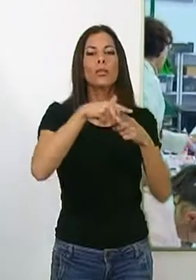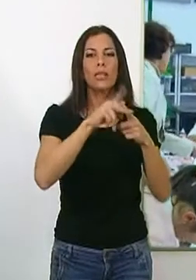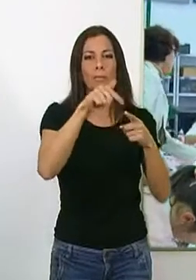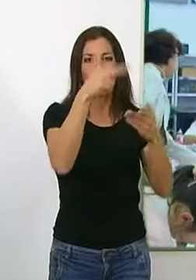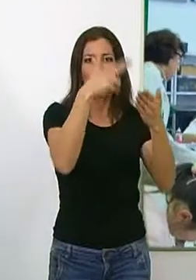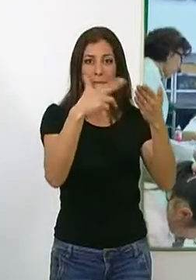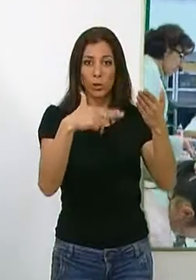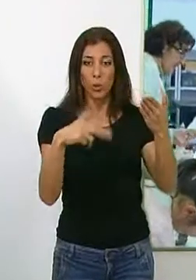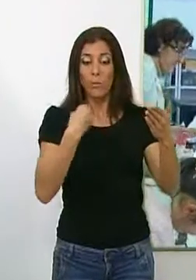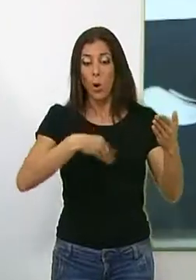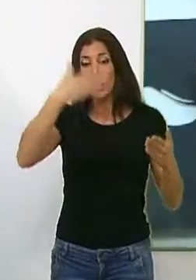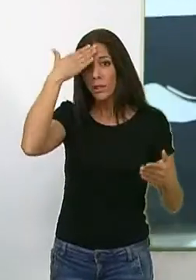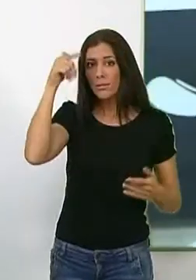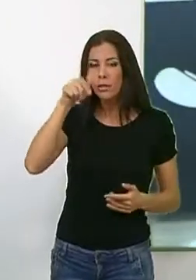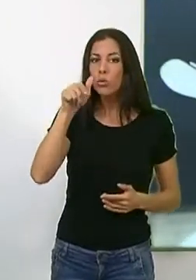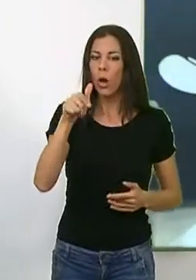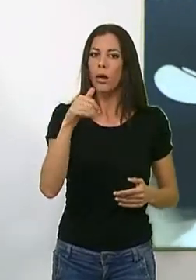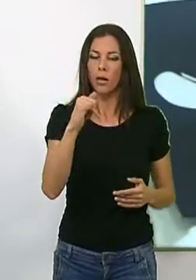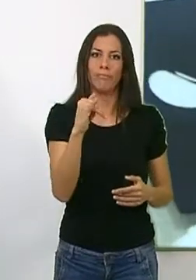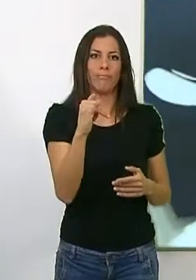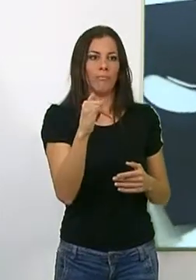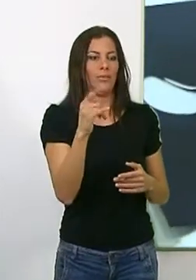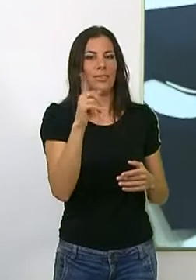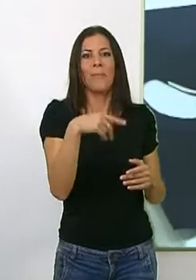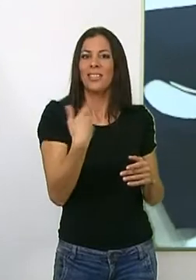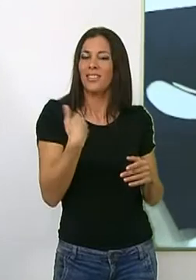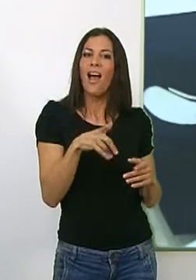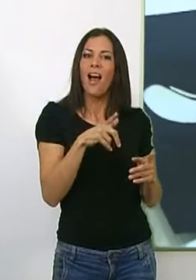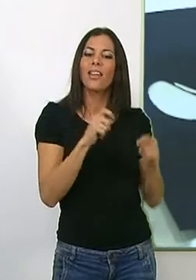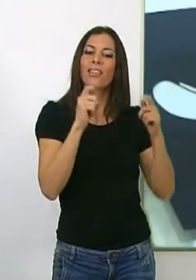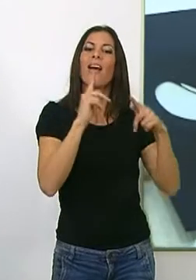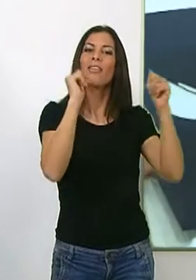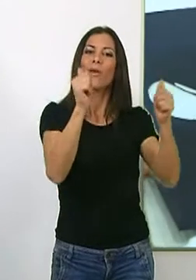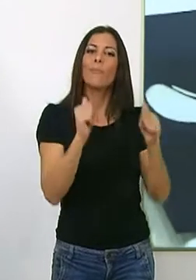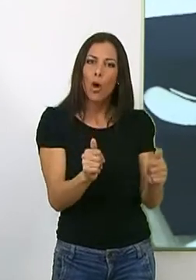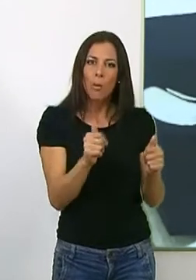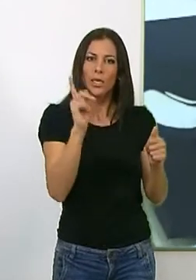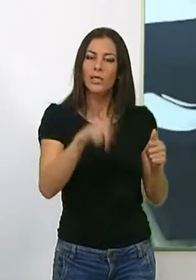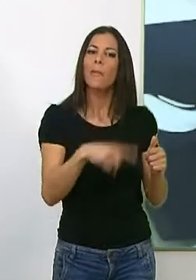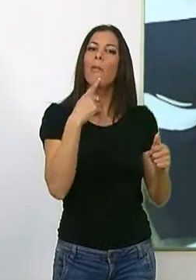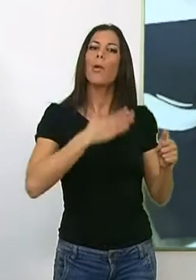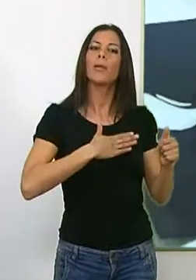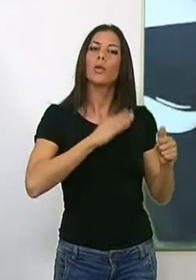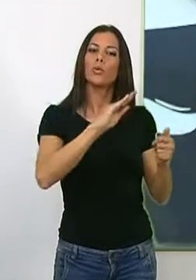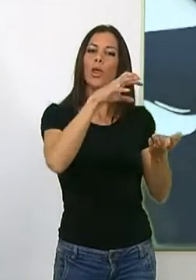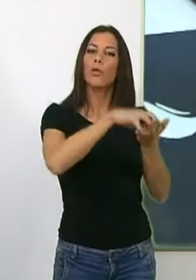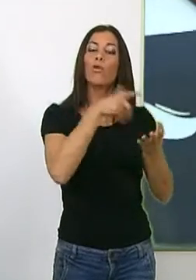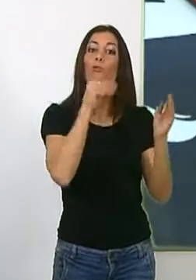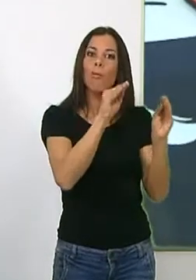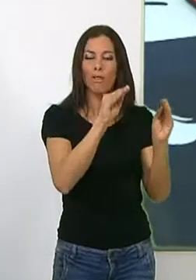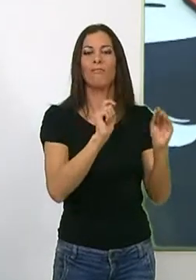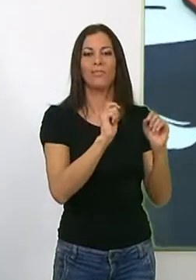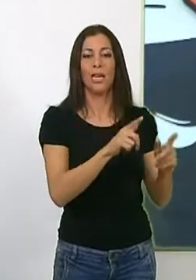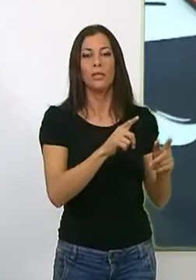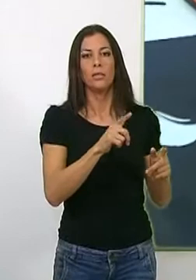El titular municipal en la materia ha formado parte en la entrega de diplomas junto a los propietarios del centro de formación.